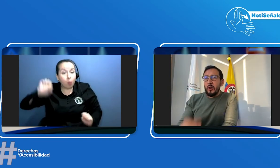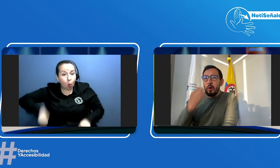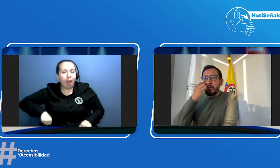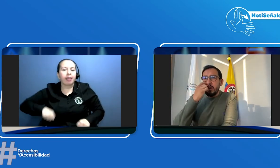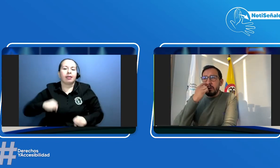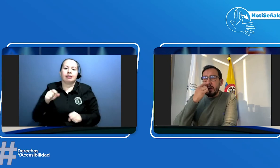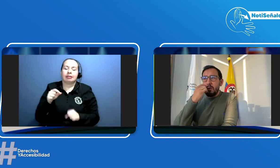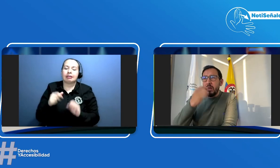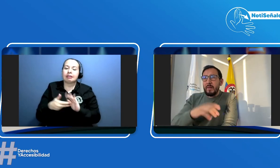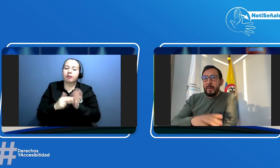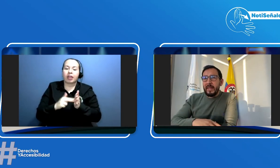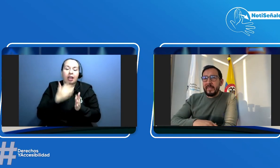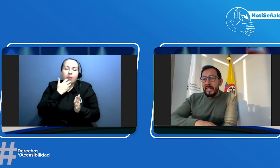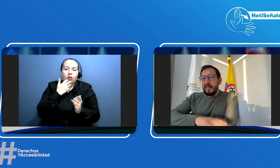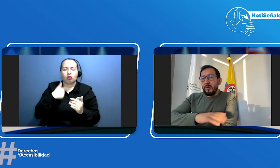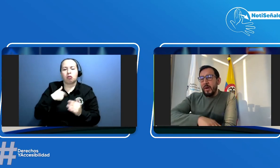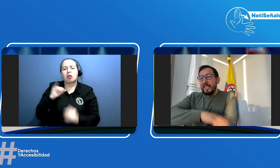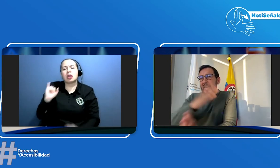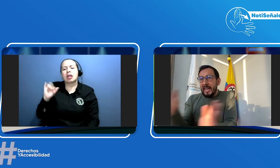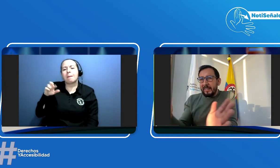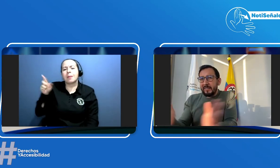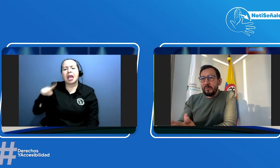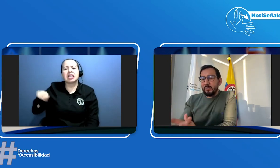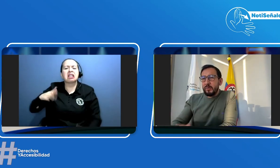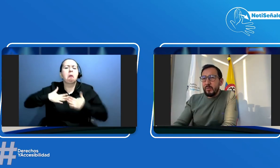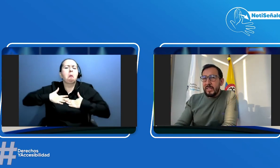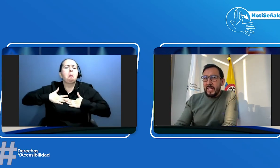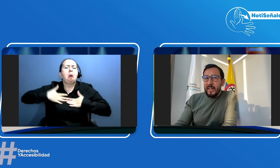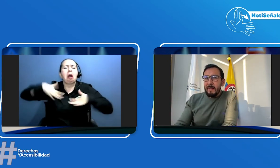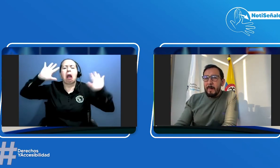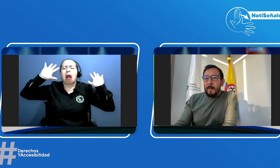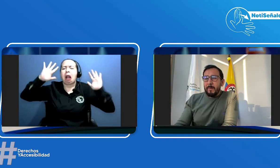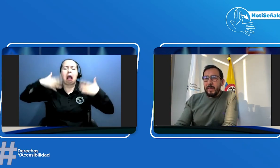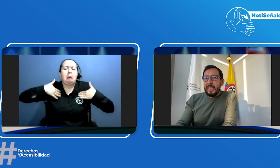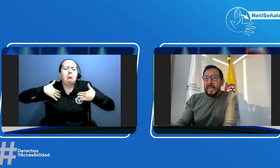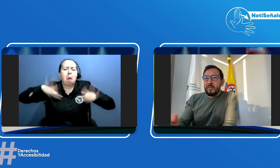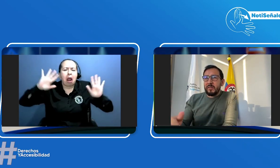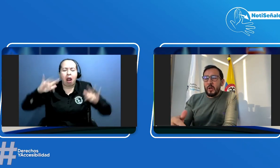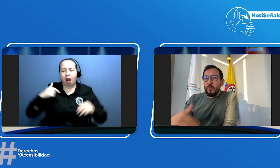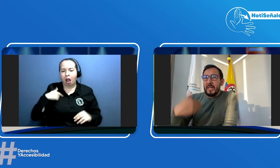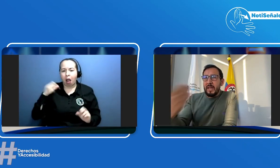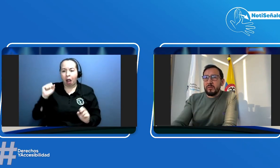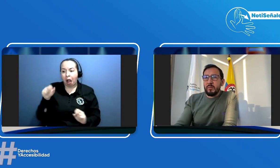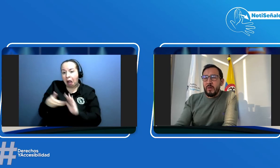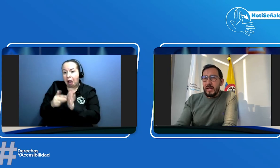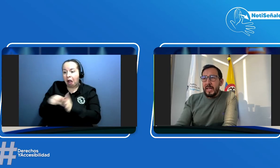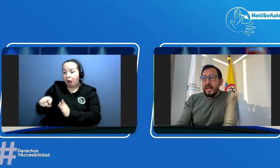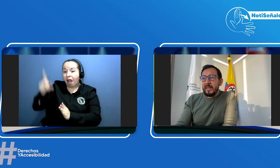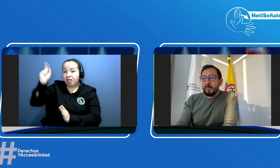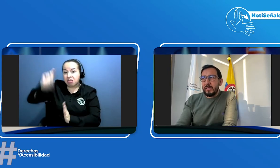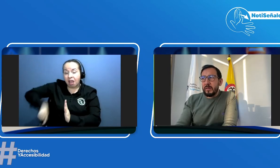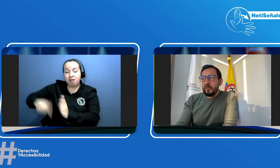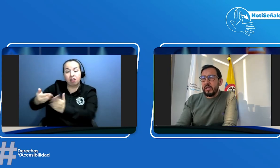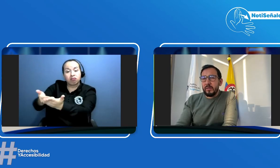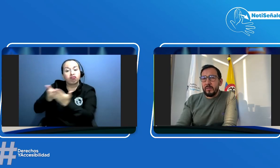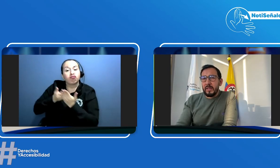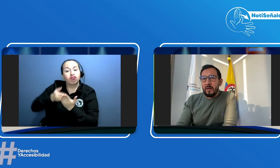si yo tengo una IPS cualquiera suponemos cualquiera es que ellos están obligados y me van a dar el respectivo certificado de